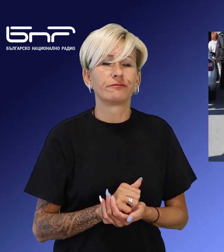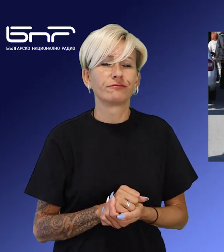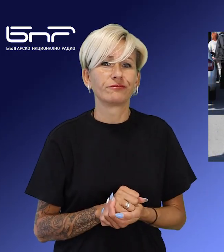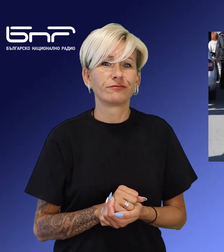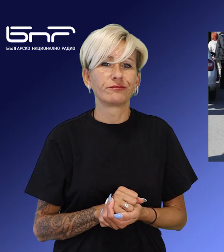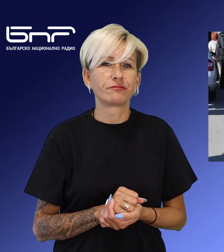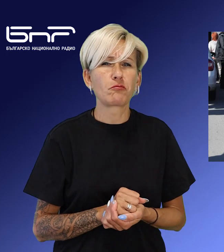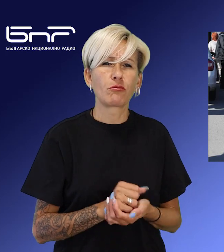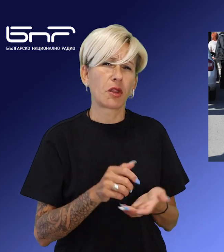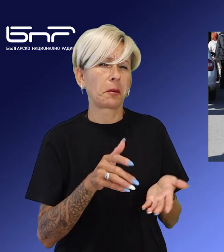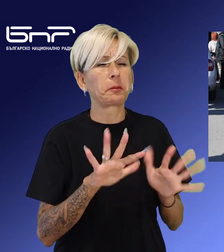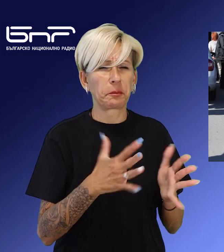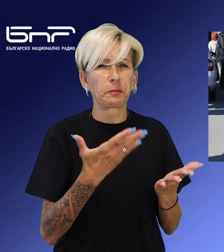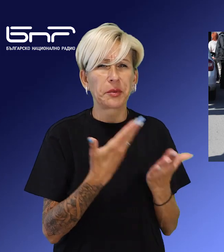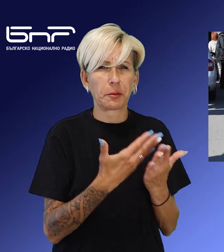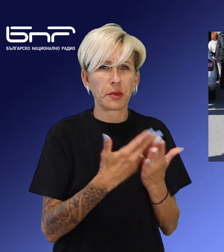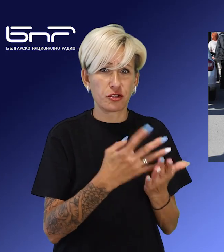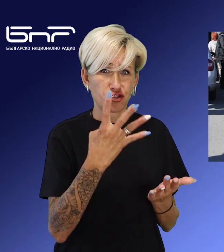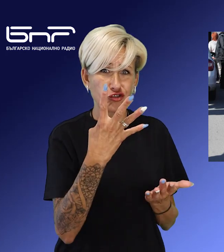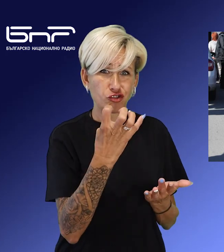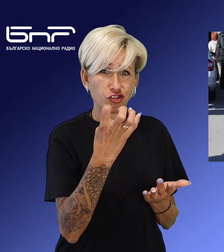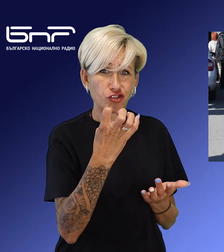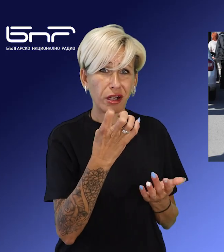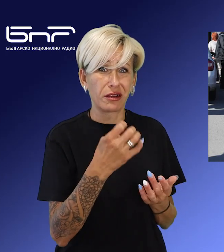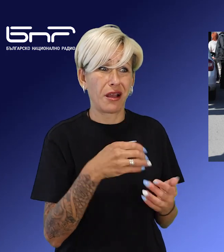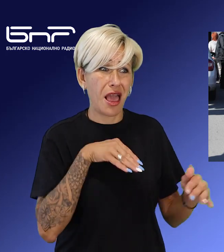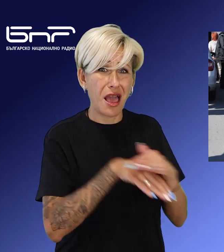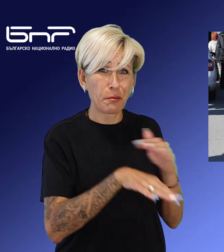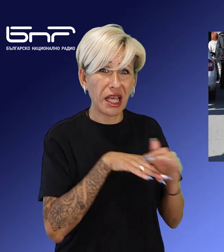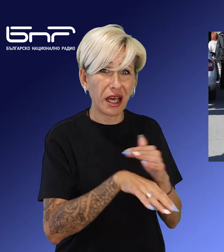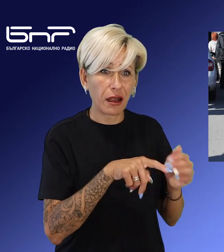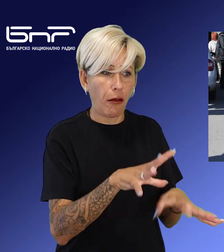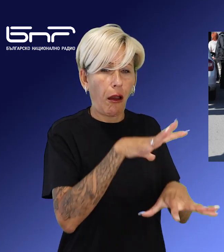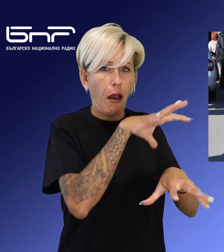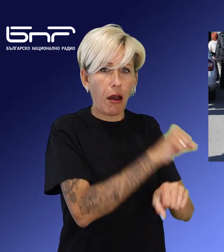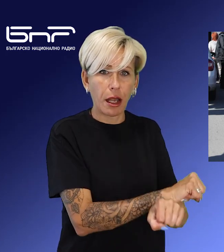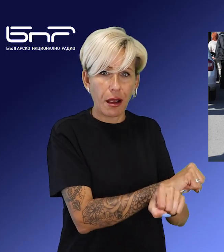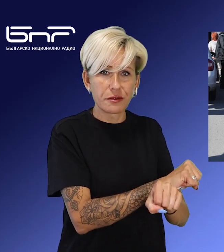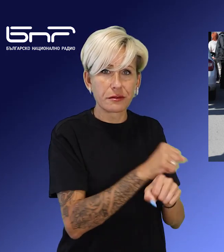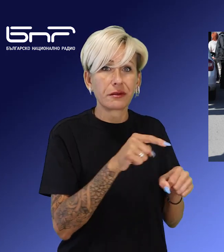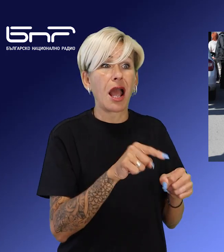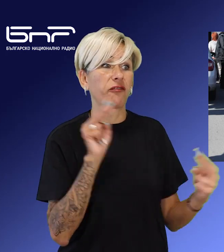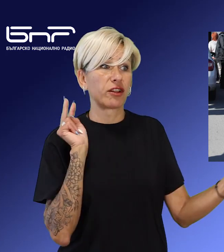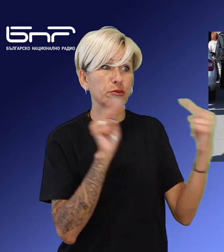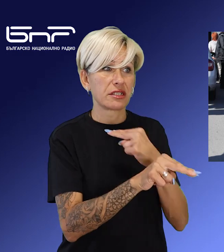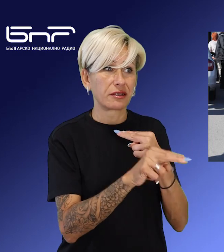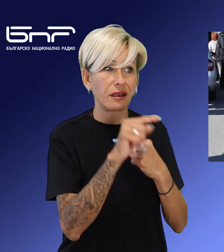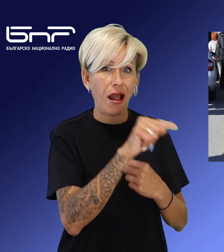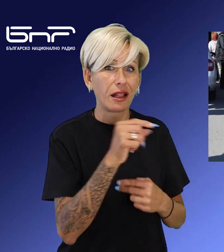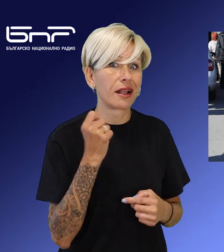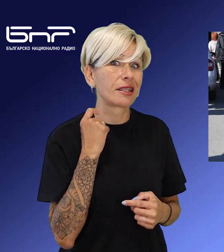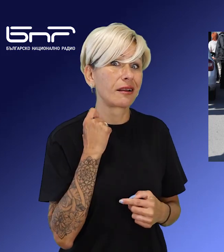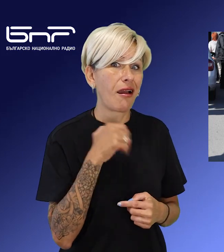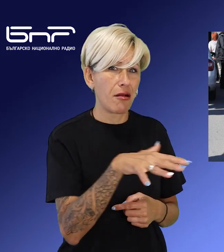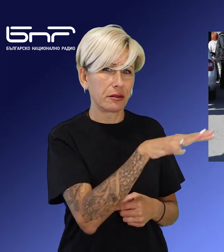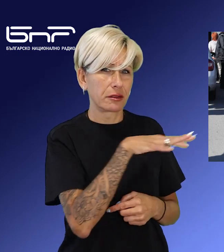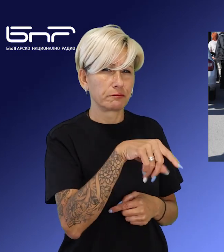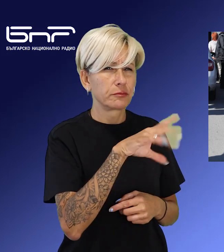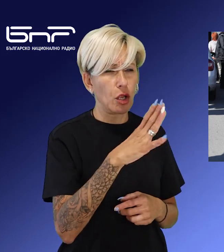Близо 40 нелегални мигранти са заловени от полицията рано сутринта на автомагистрала Тракия. Чуждите граждани са дели в микробус на